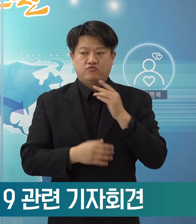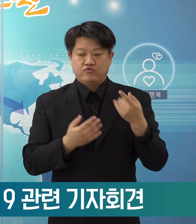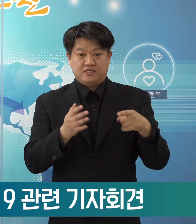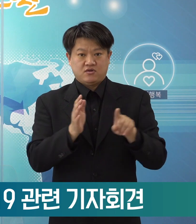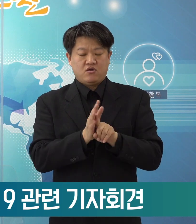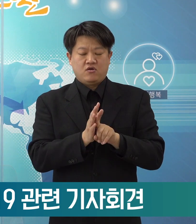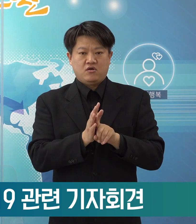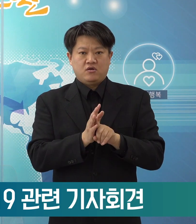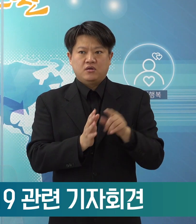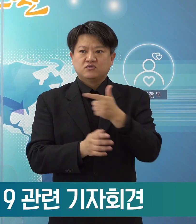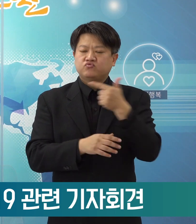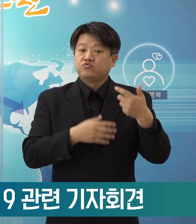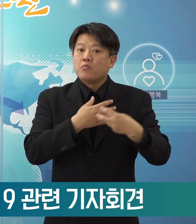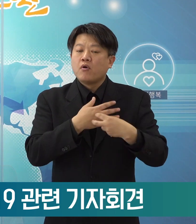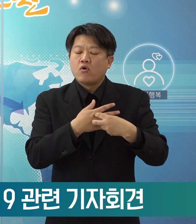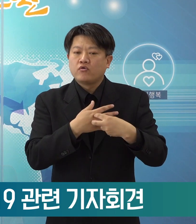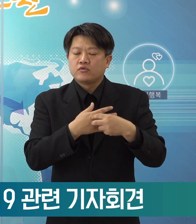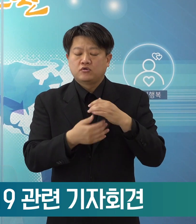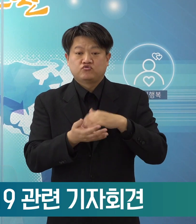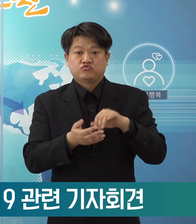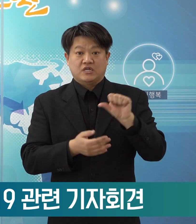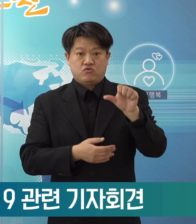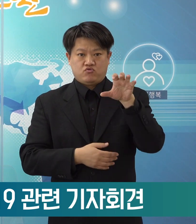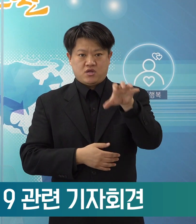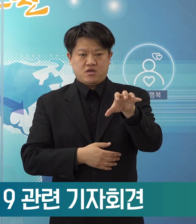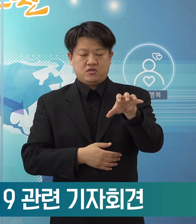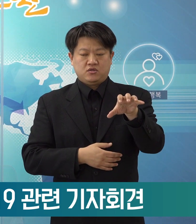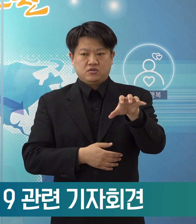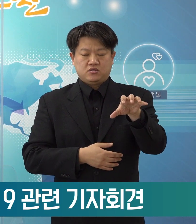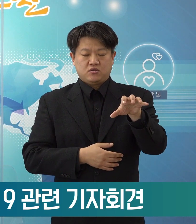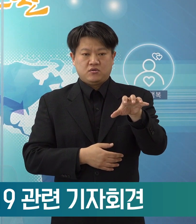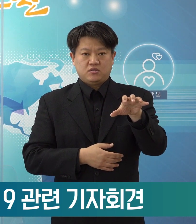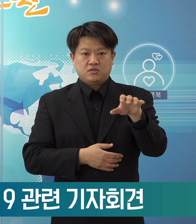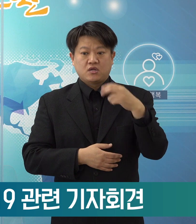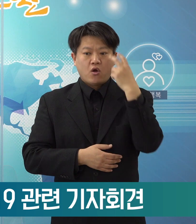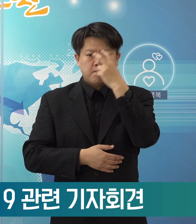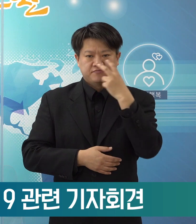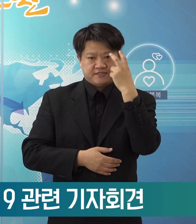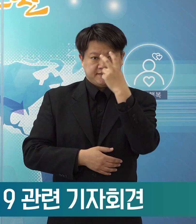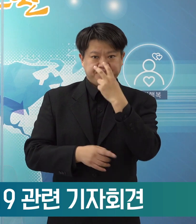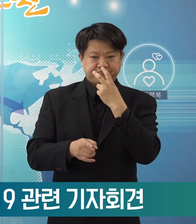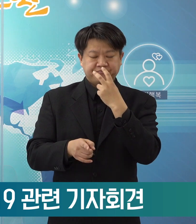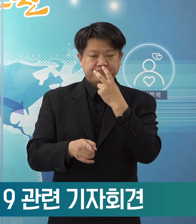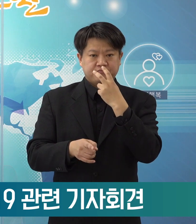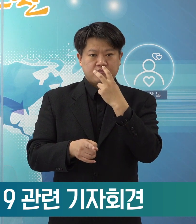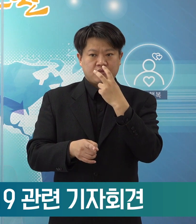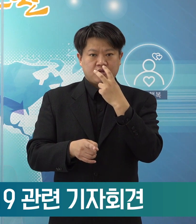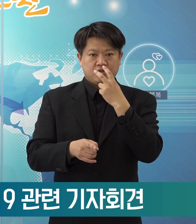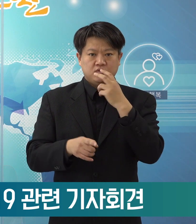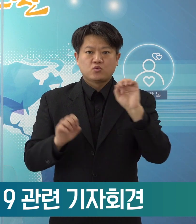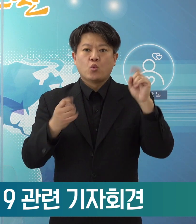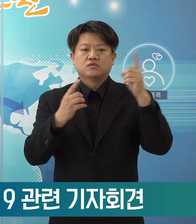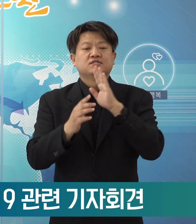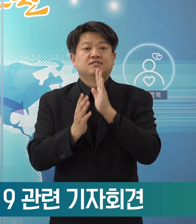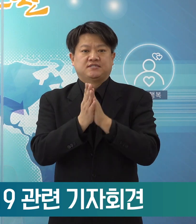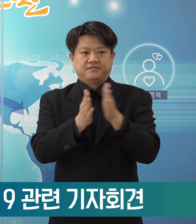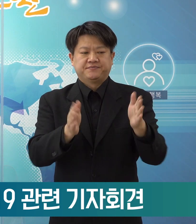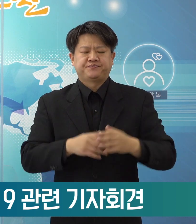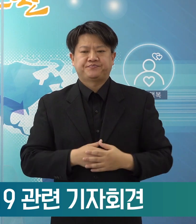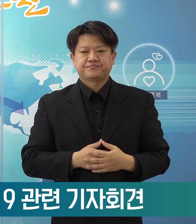대형병원 5군데에서도 검체검사를 병행 실시합니다.